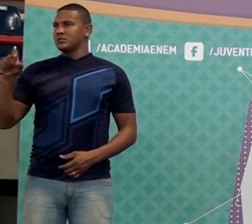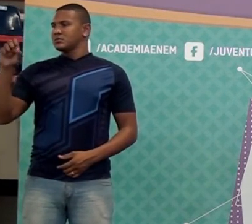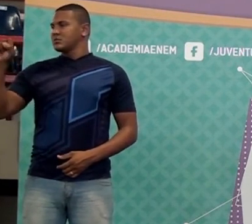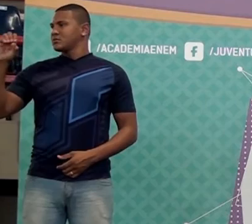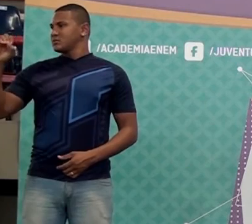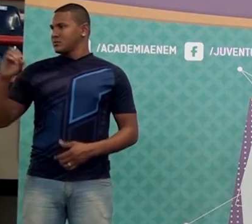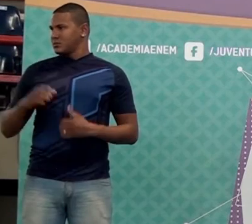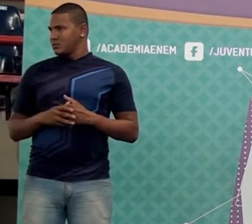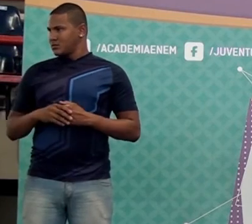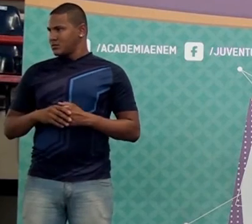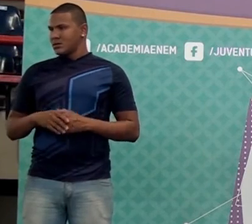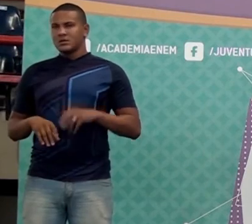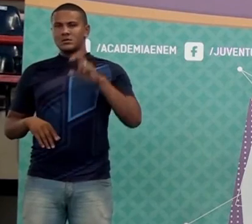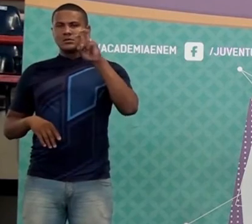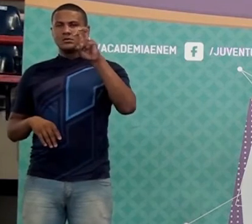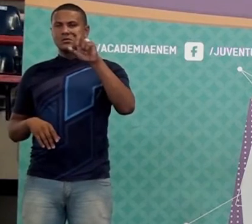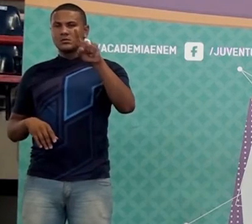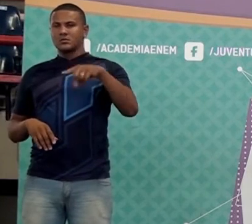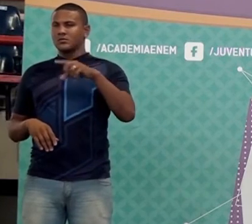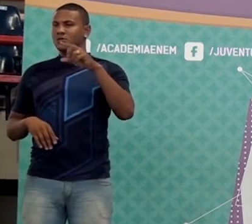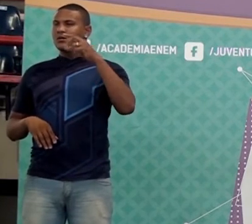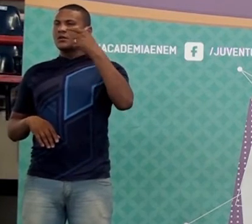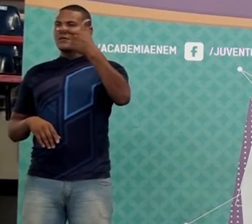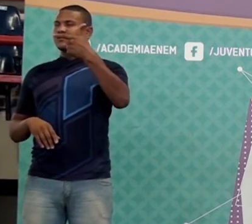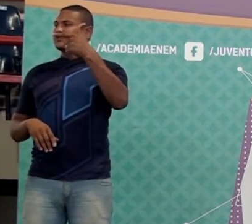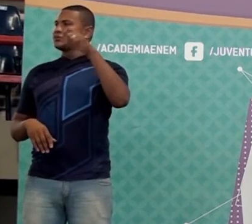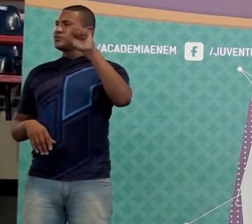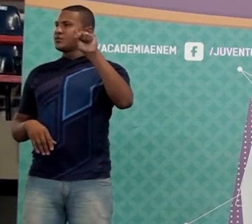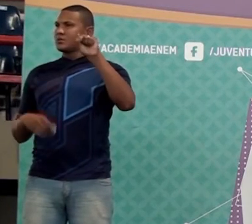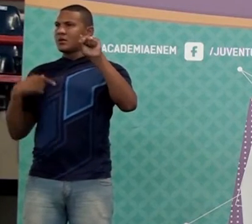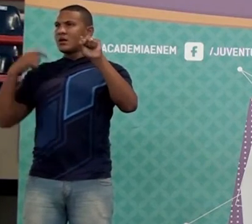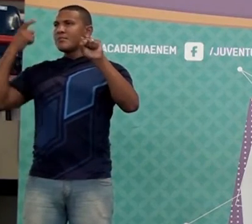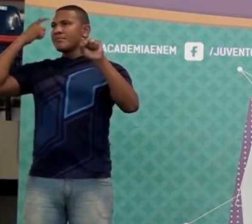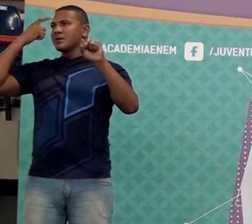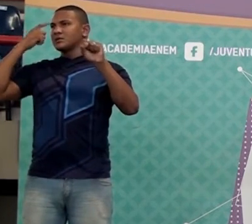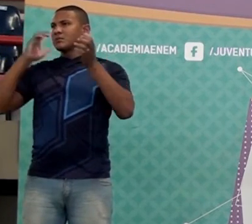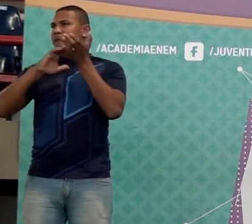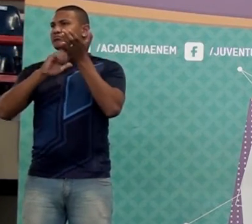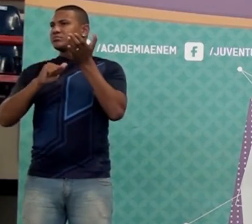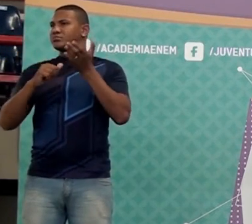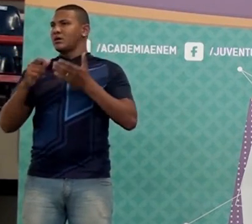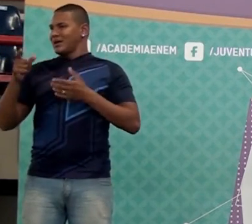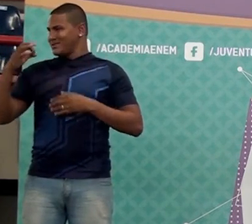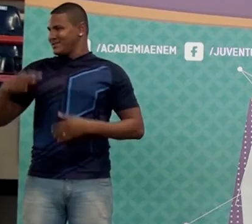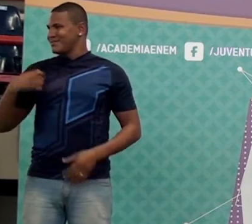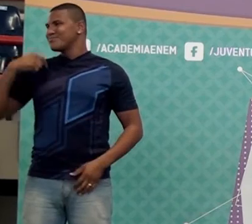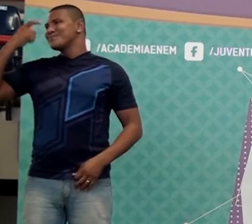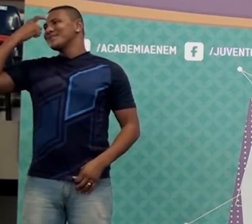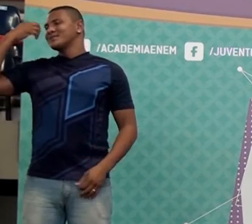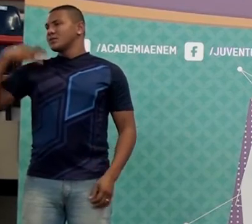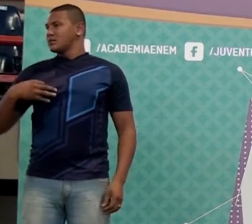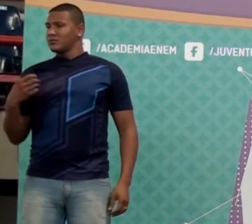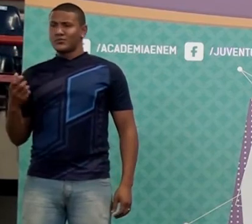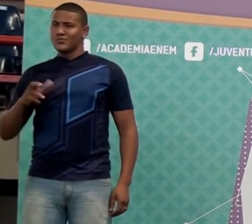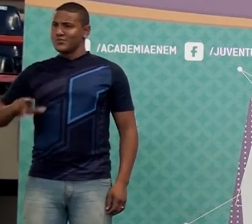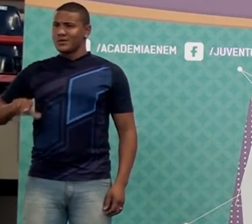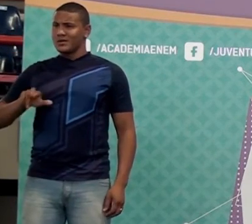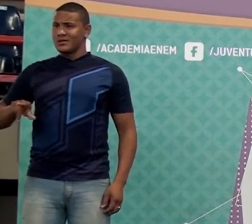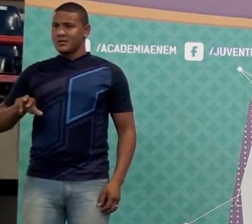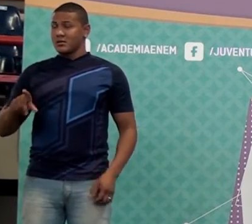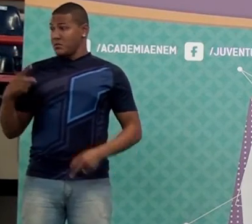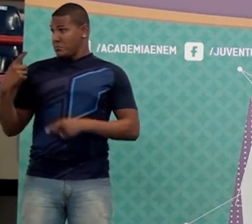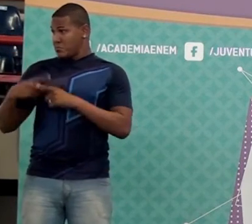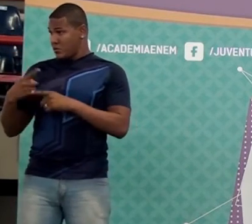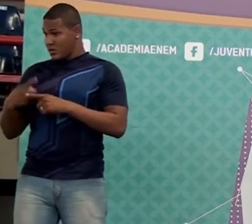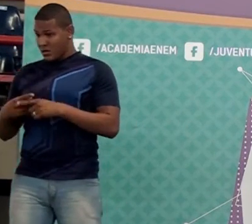5 e 28. Aí o cara vai e diminui. Aí pensa que está certo. Mas não está certo. Sabe por quê, pessoal? Quando o